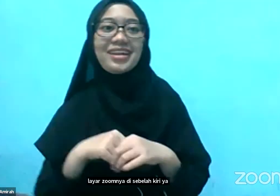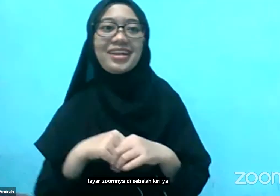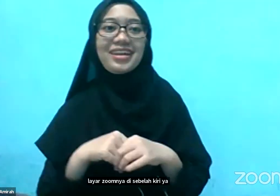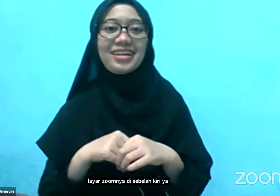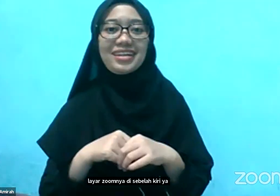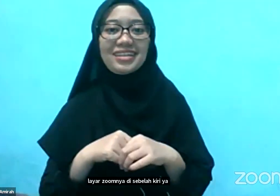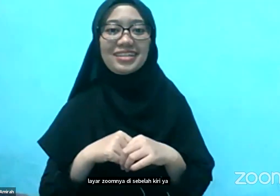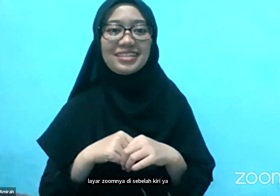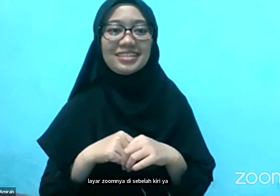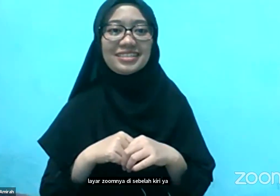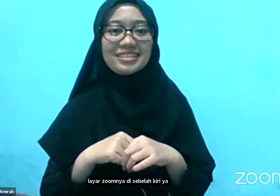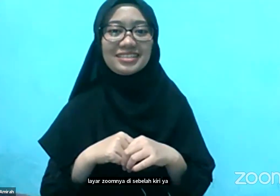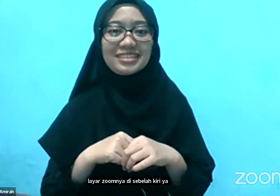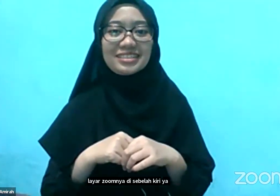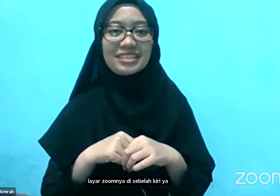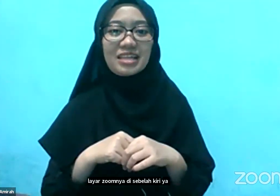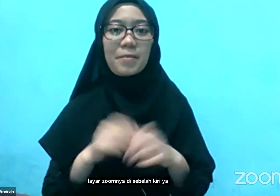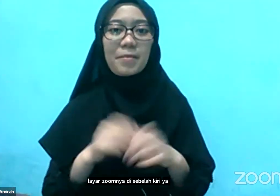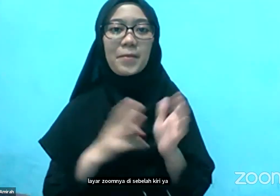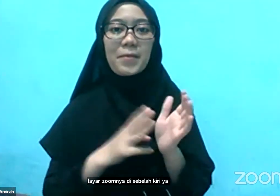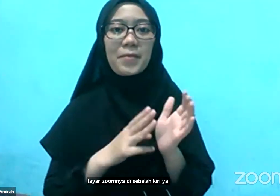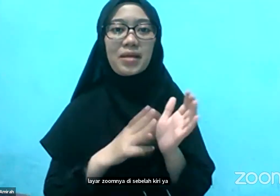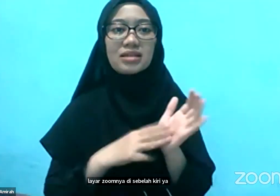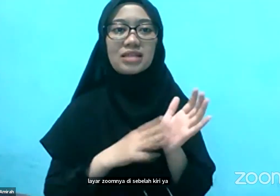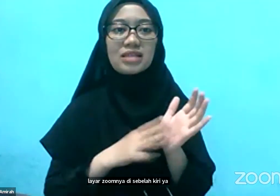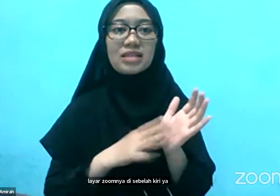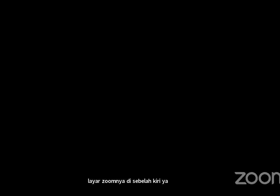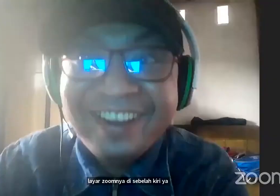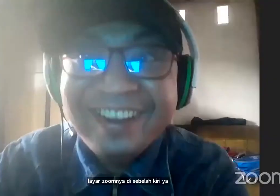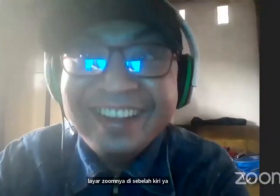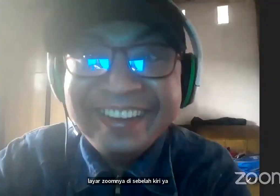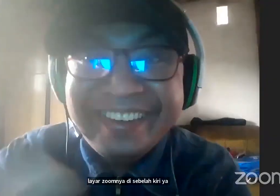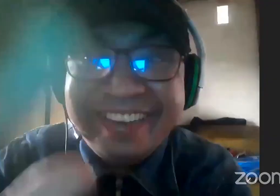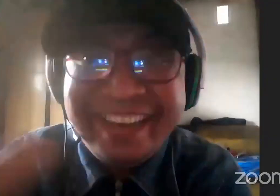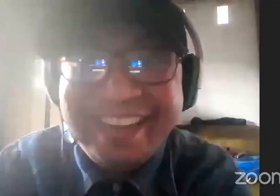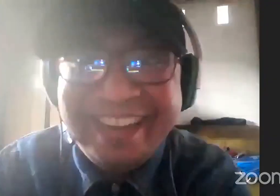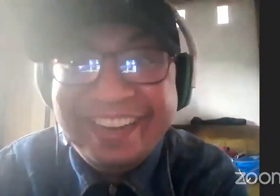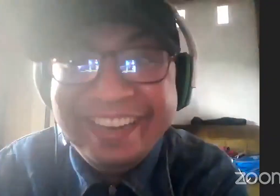Masalahnya kalau tawuran Tadak jadi covid Waduh